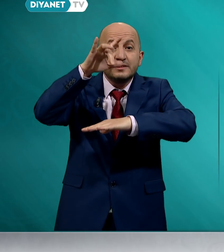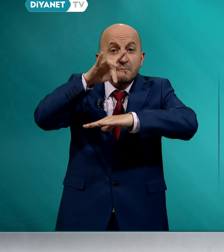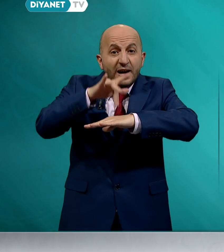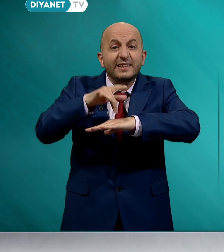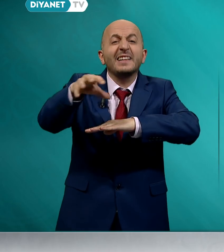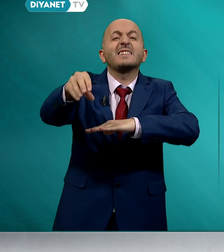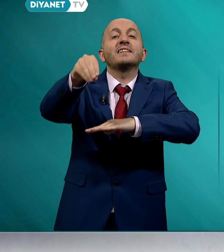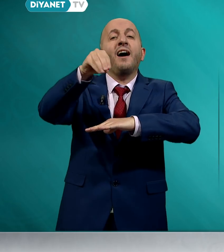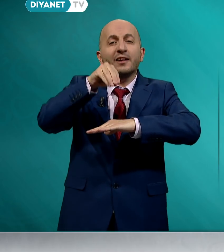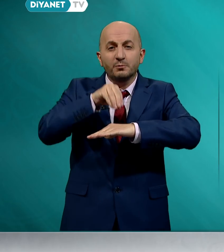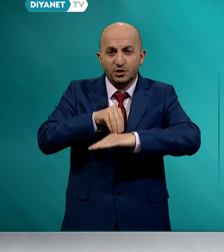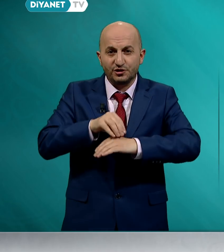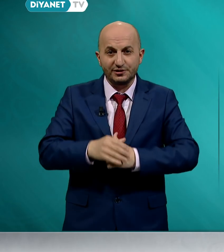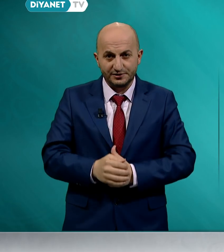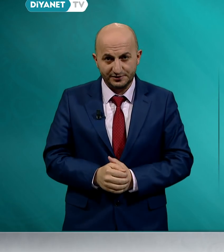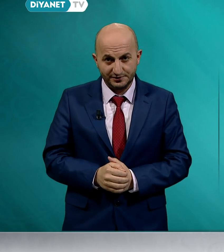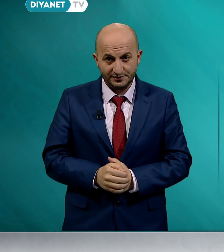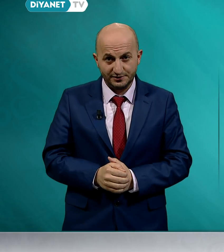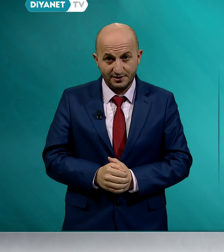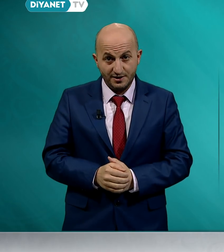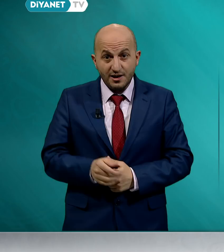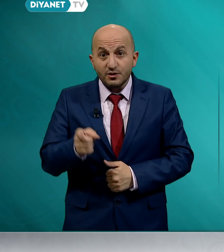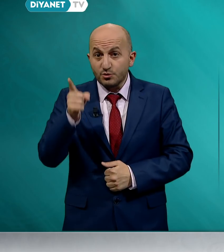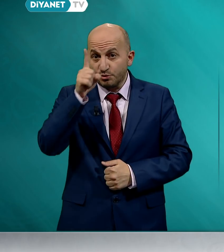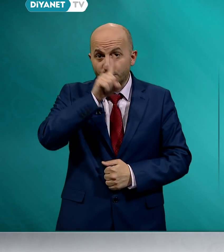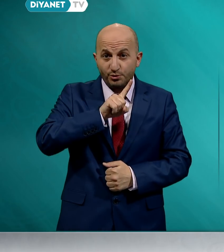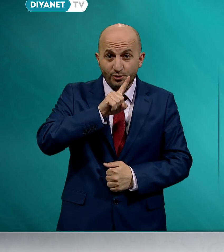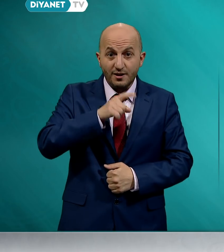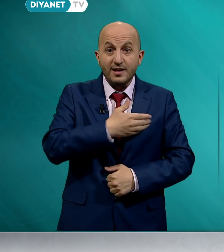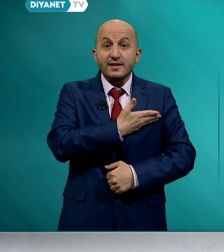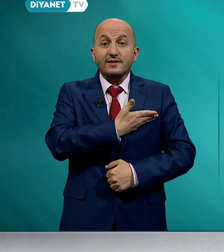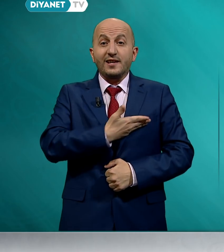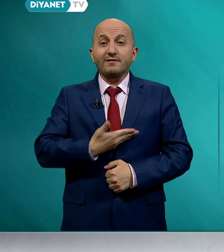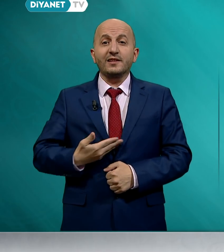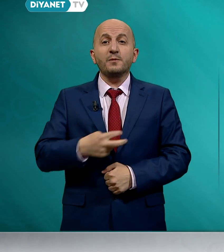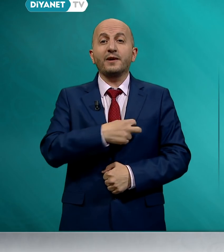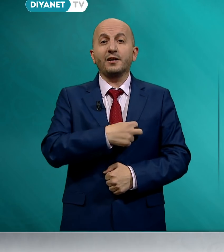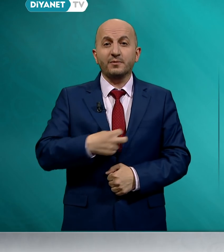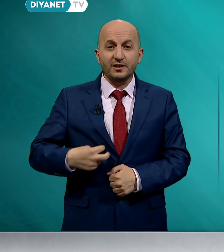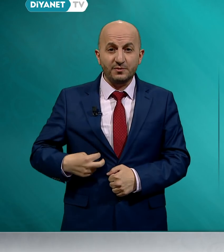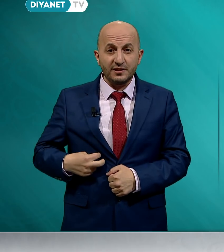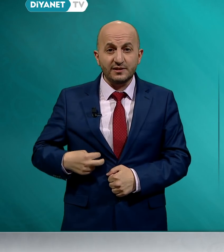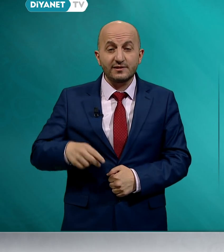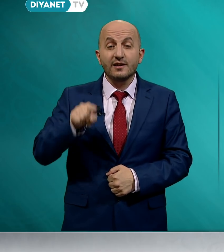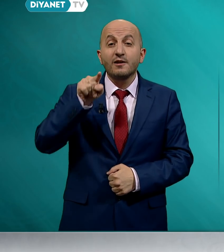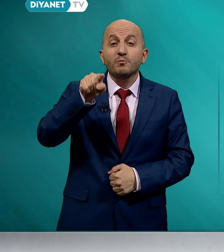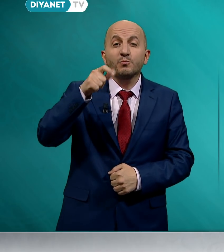merkezine almıştır. Çünkü sevgili peygamberimiz bu